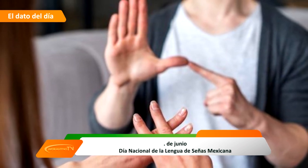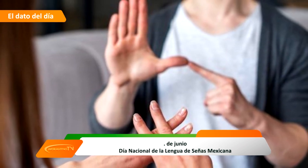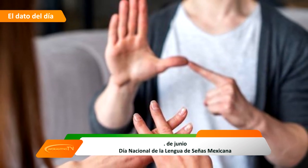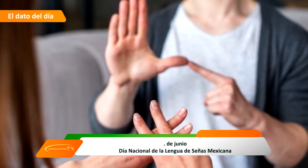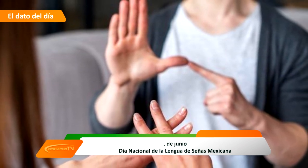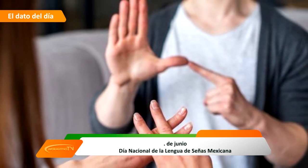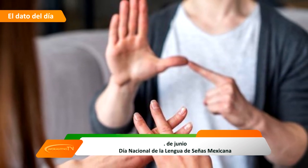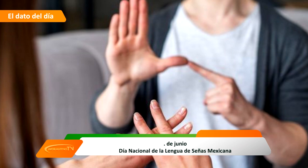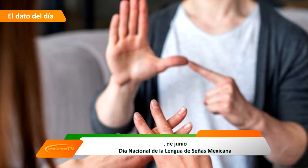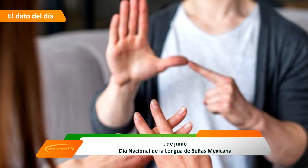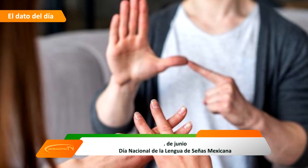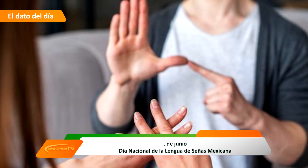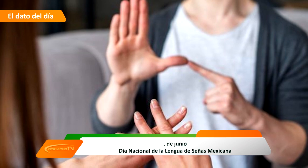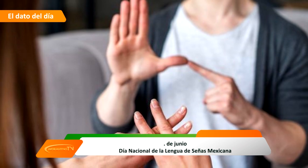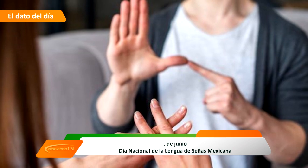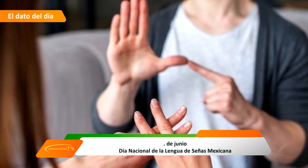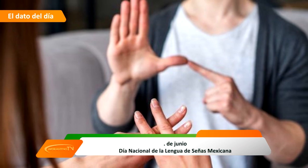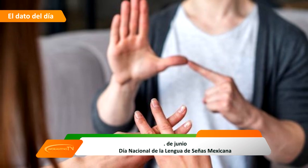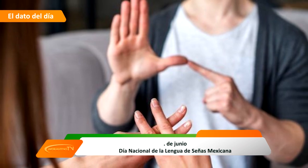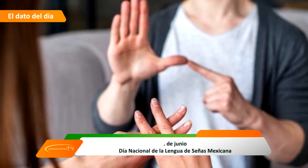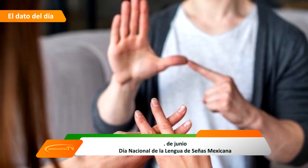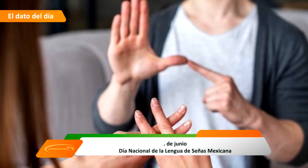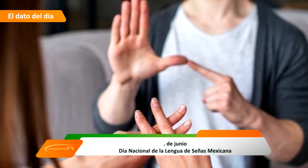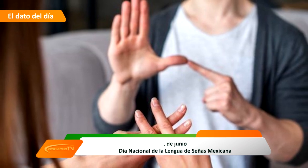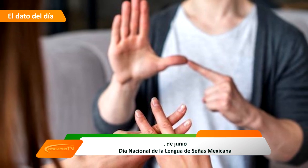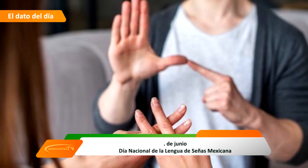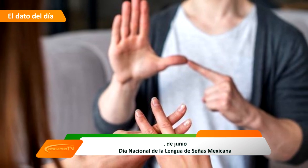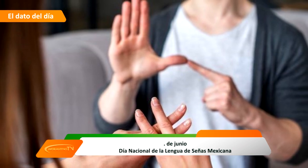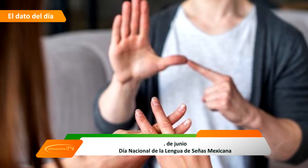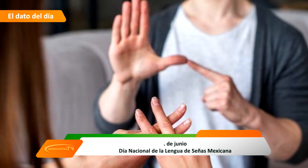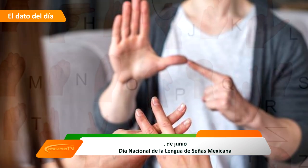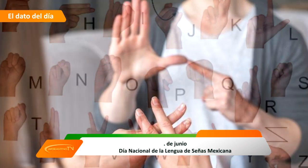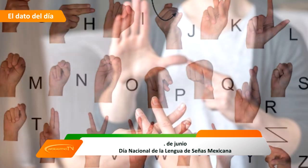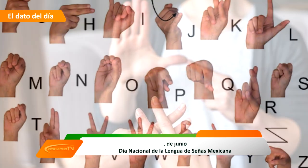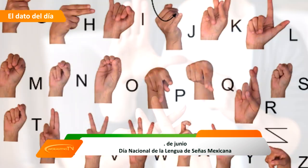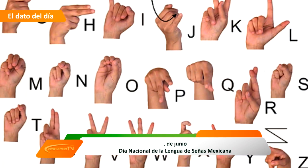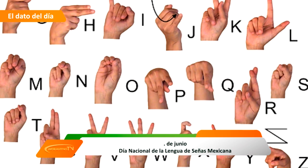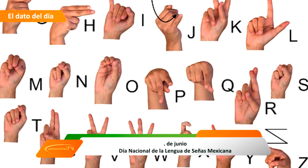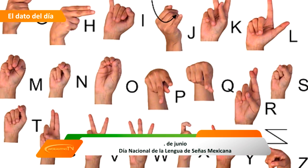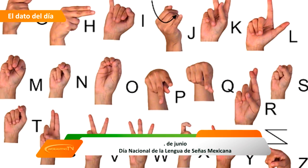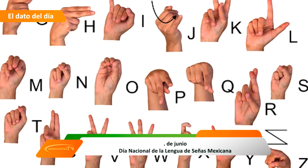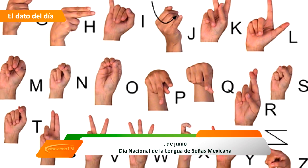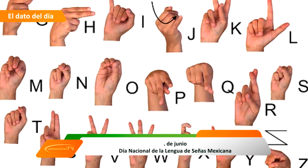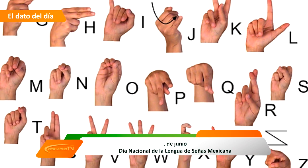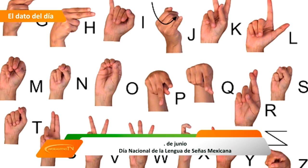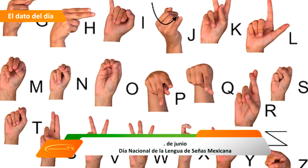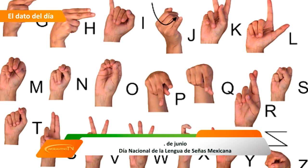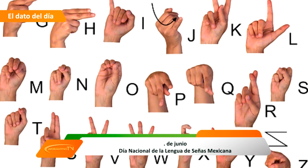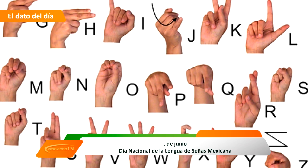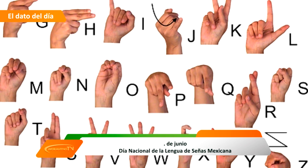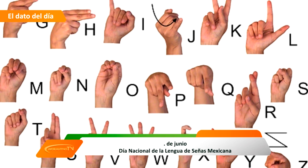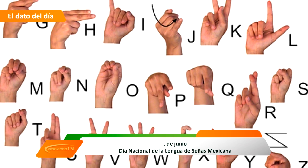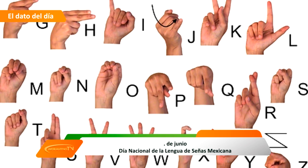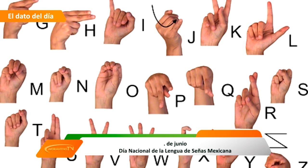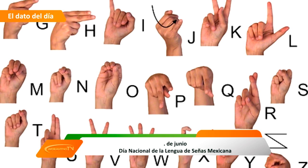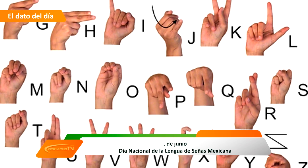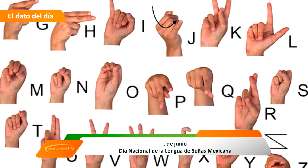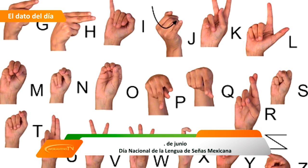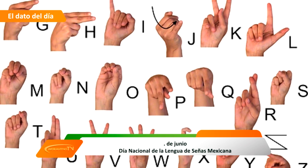año 2005. La lengua de señas mexicana es la lengua de la comunidad de sordos en México y consiste en una serie de signos gestuales articulados con